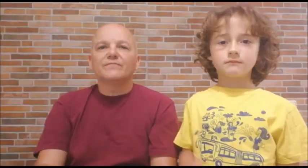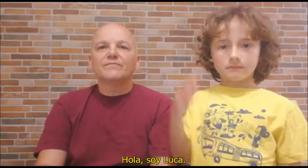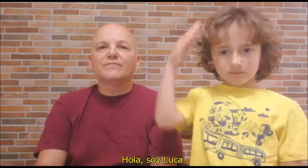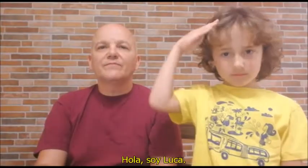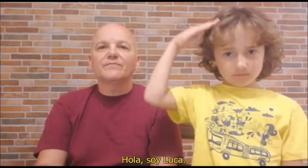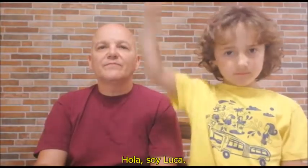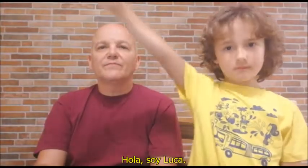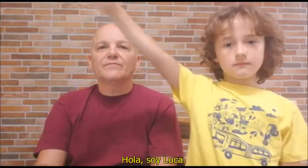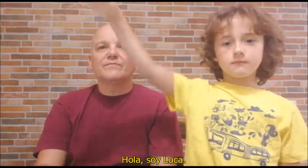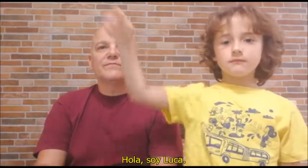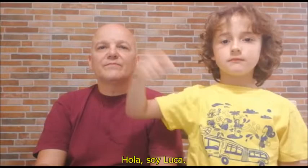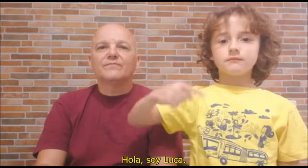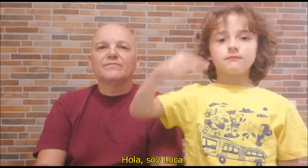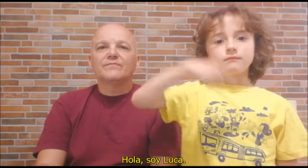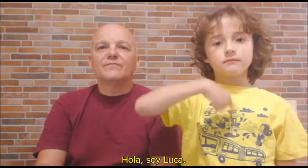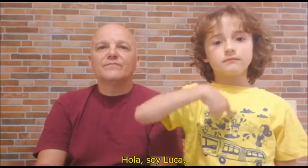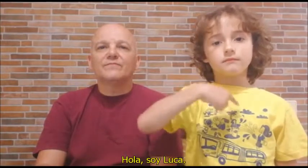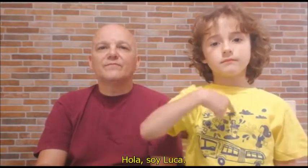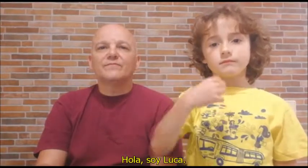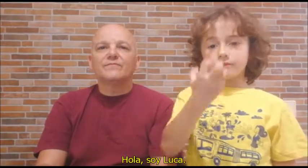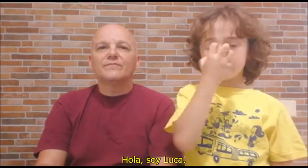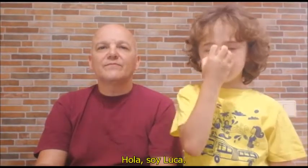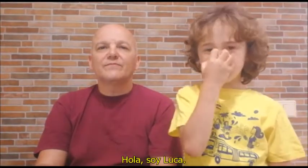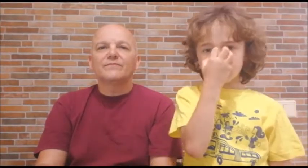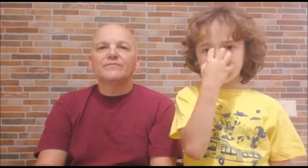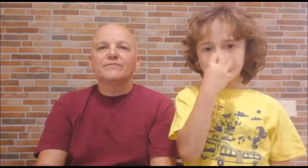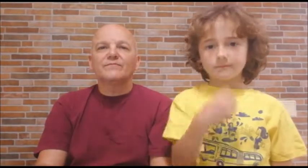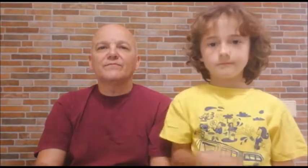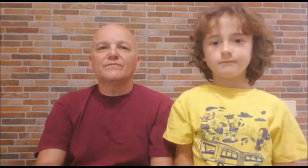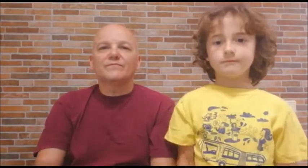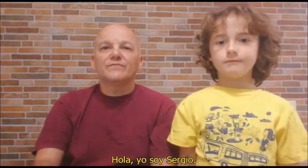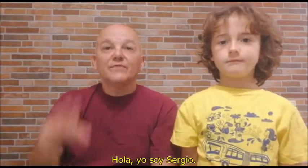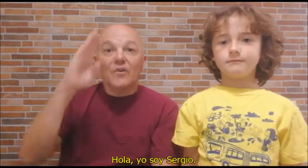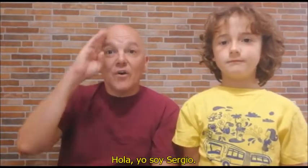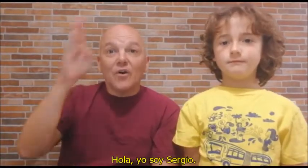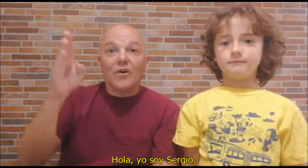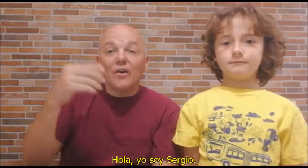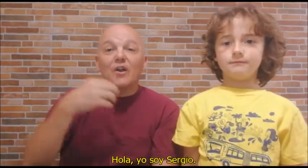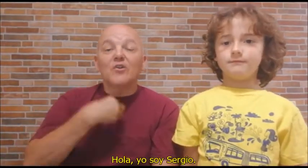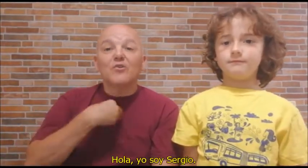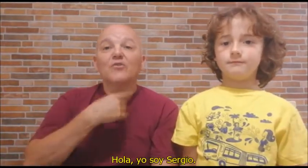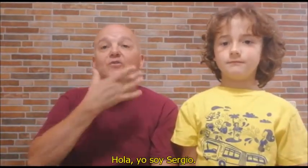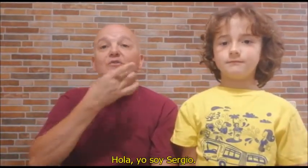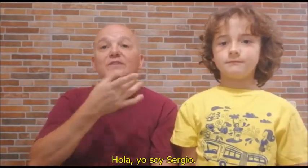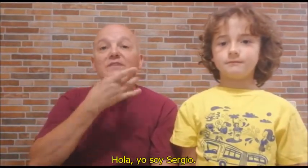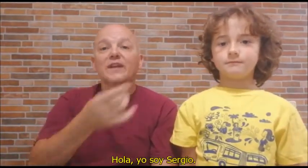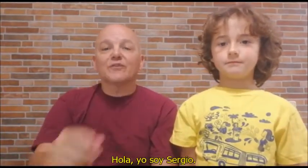Hola. Hola. Luca. Hola. Yo soy Sergio.